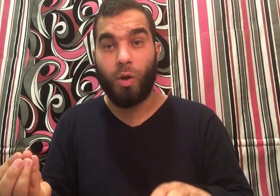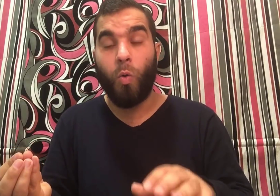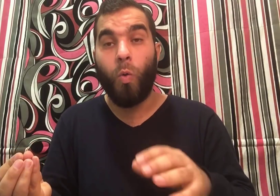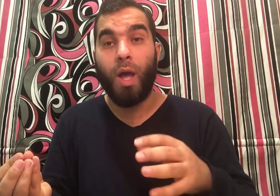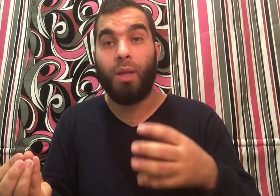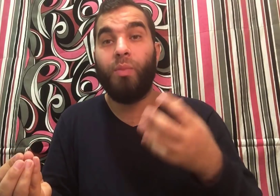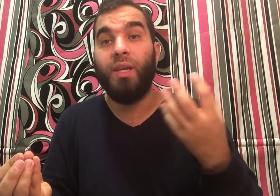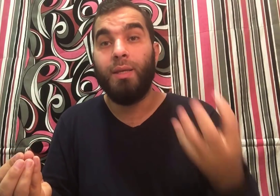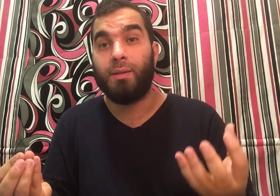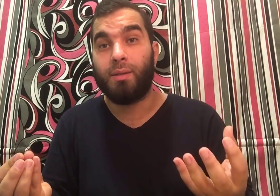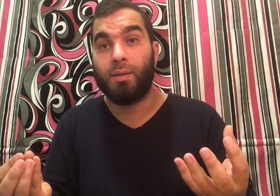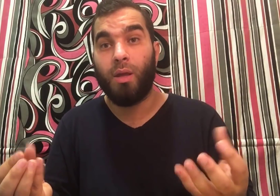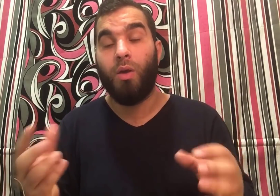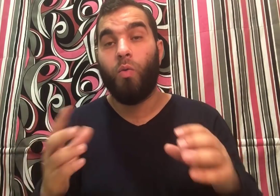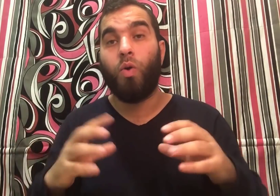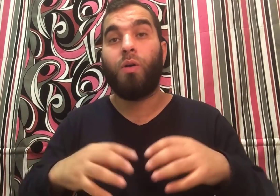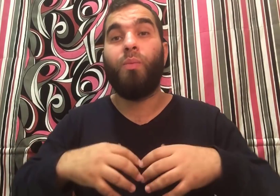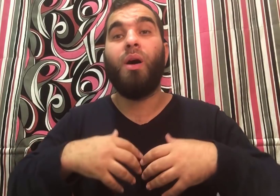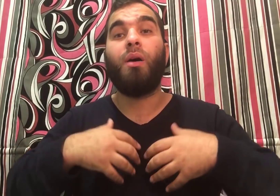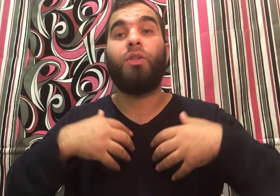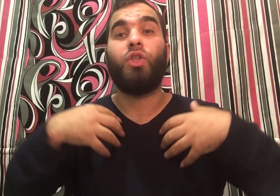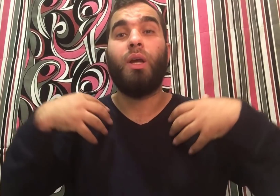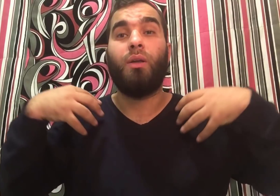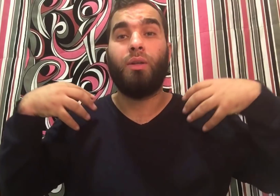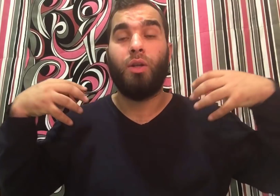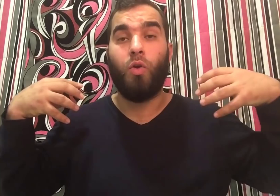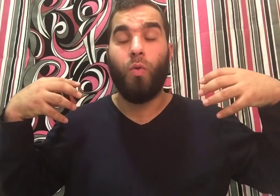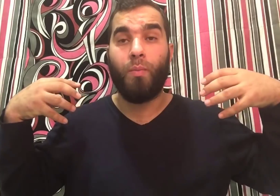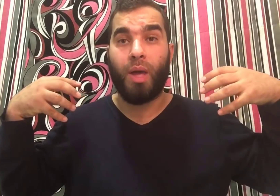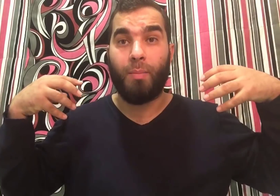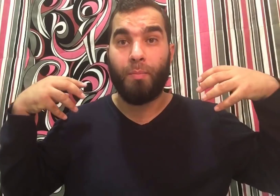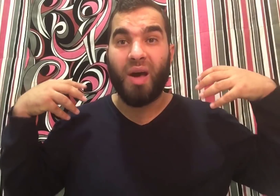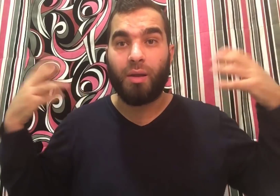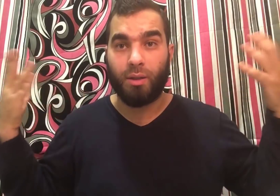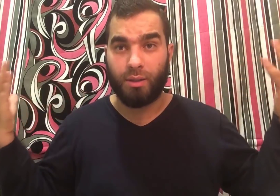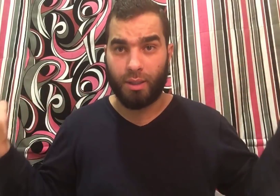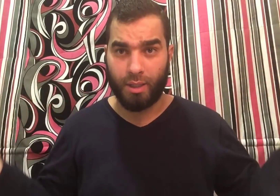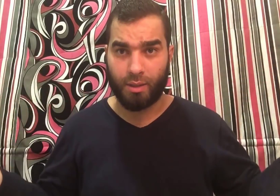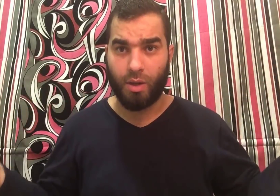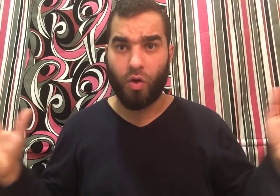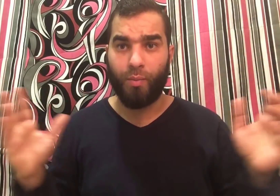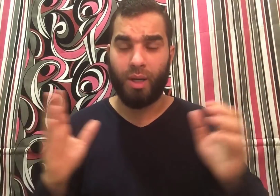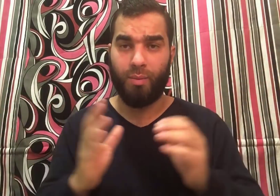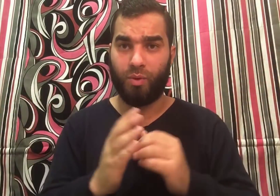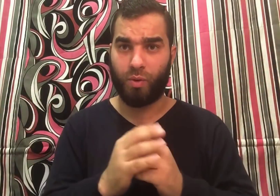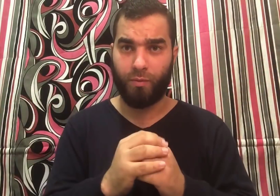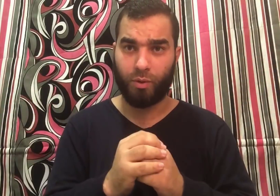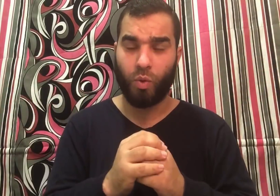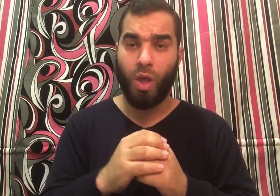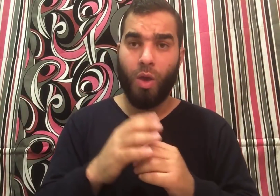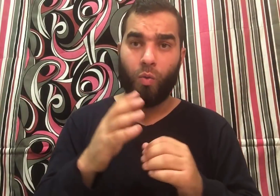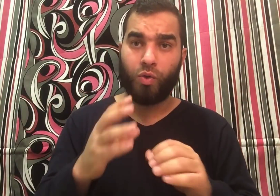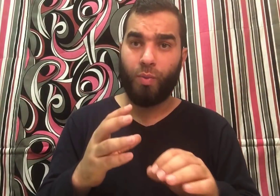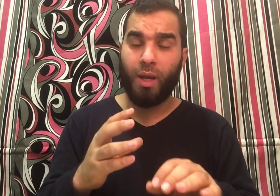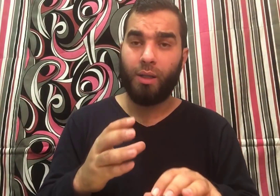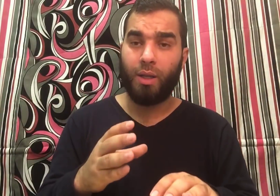هو إبليس وكبار الشياطين اللي هم مرضة الجن هم اللي بيصفضوا وسبحان الله